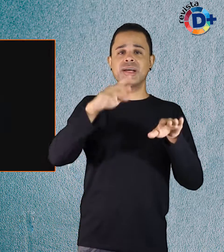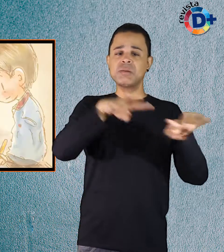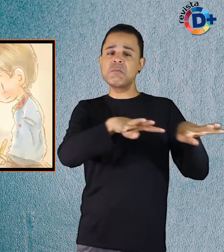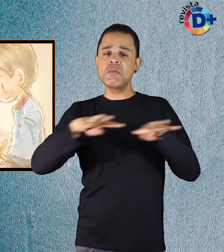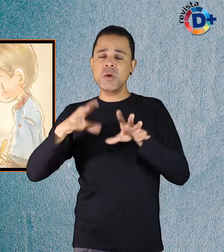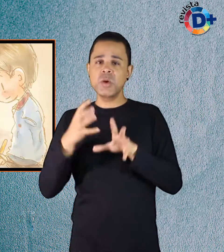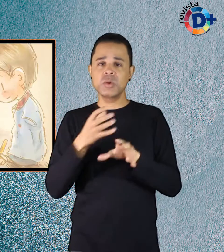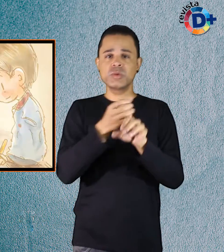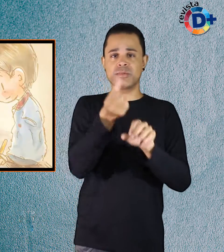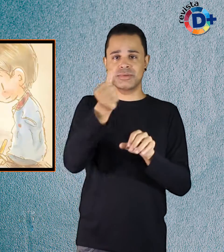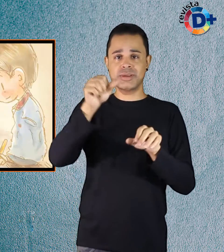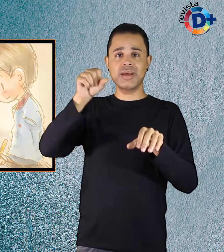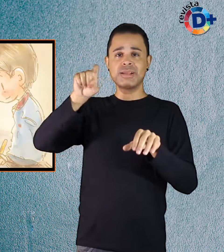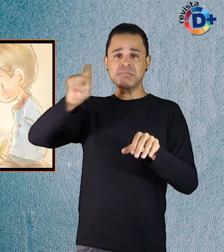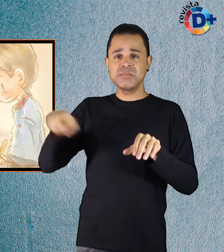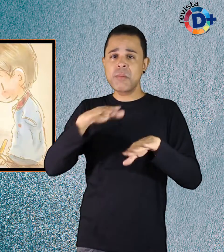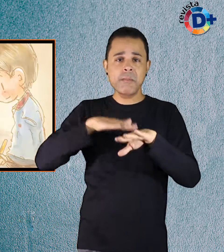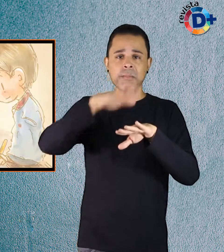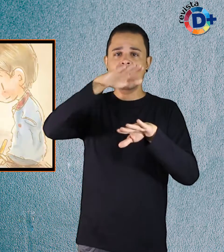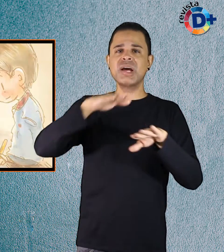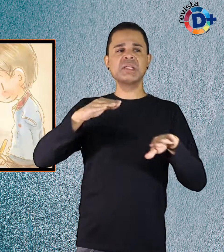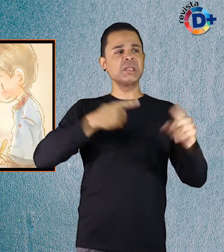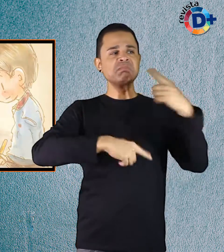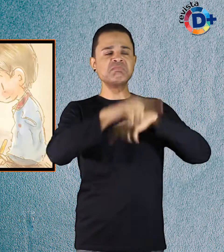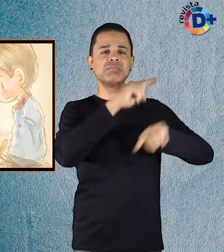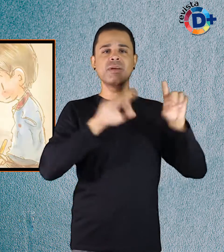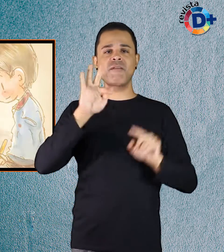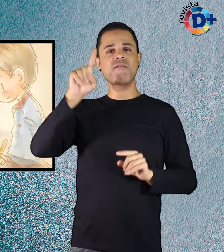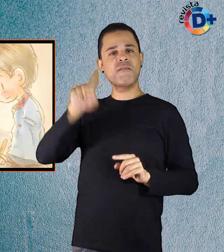vida é um exemplo extraordinário de superação e fé.